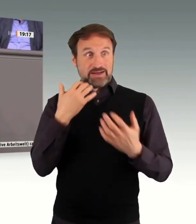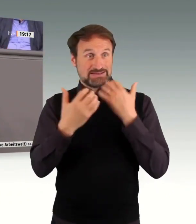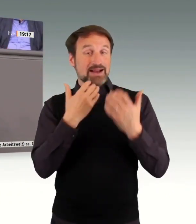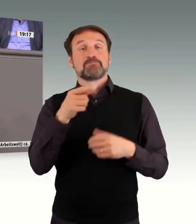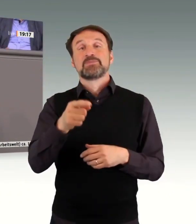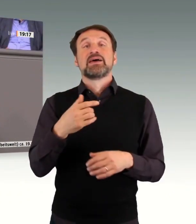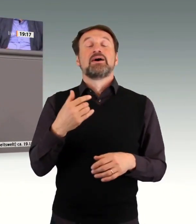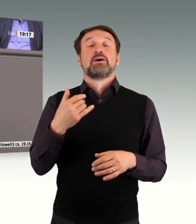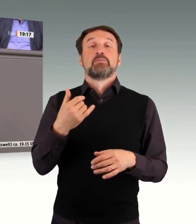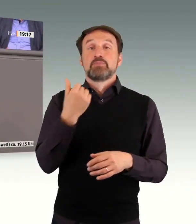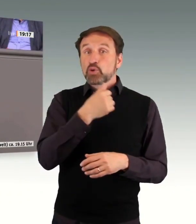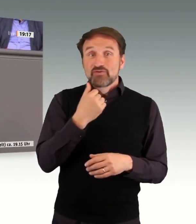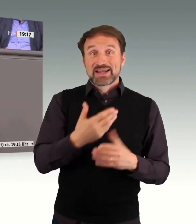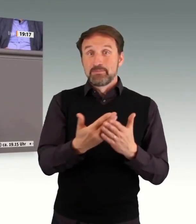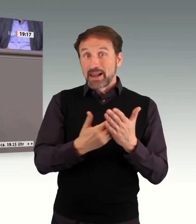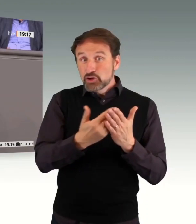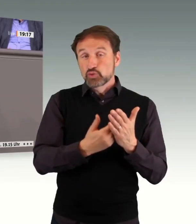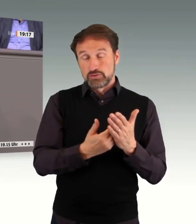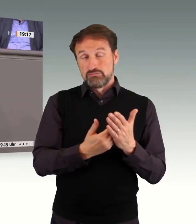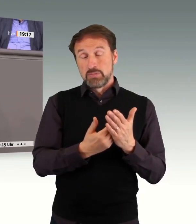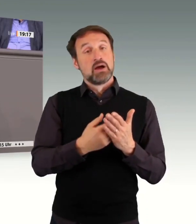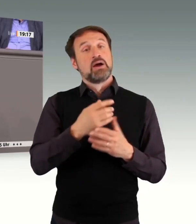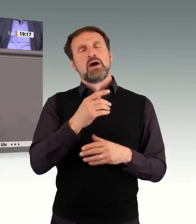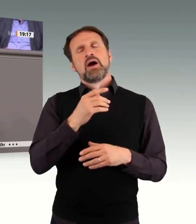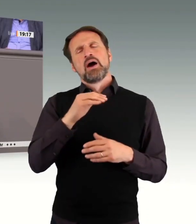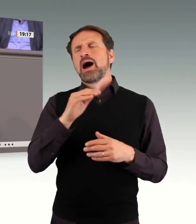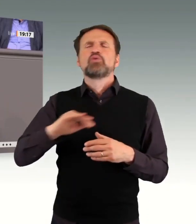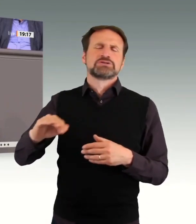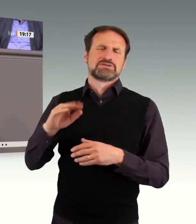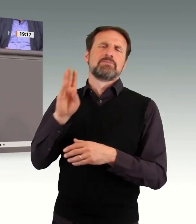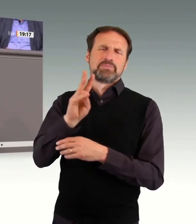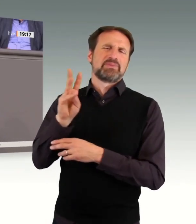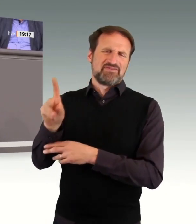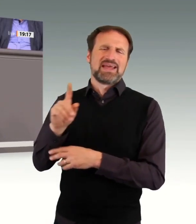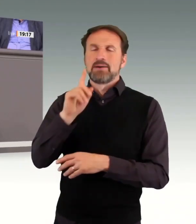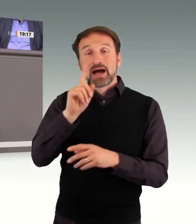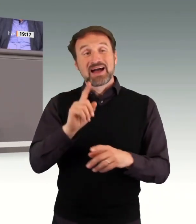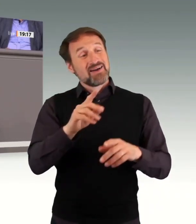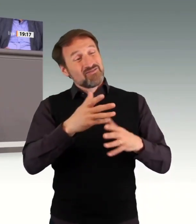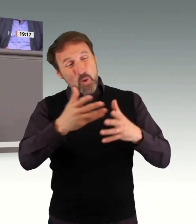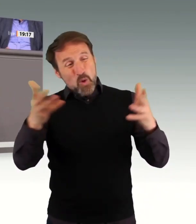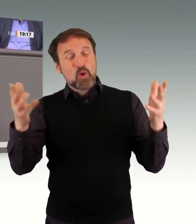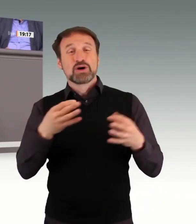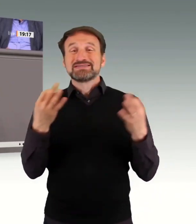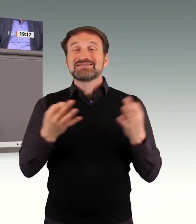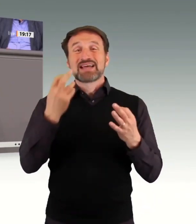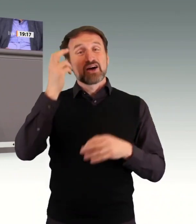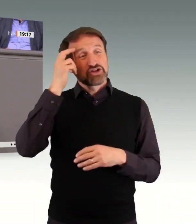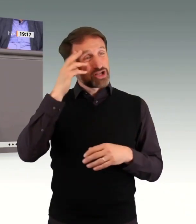Berufsbildungswerke, wenn sich irgendwo die Sachverständigen einig waren, war es da, dass eben die